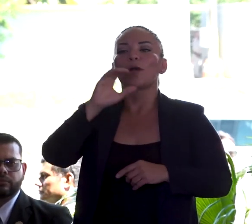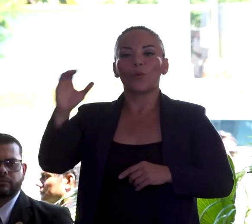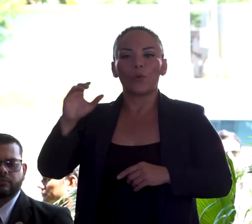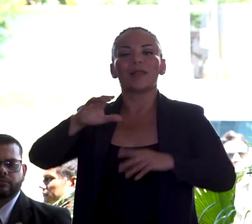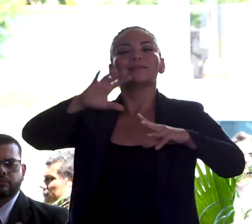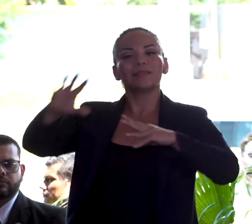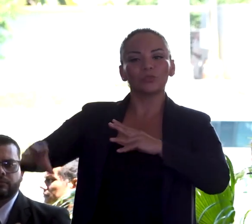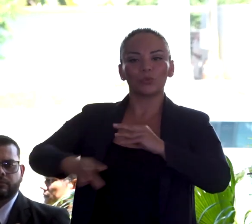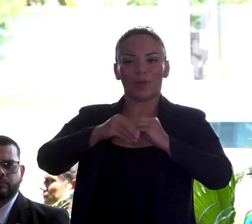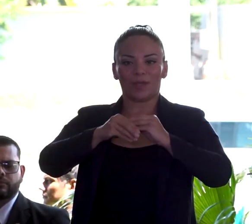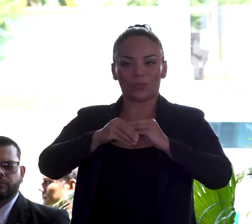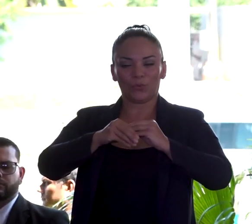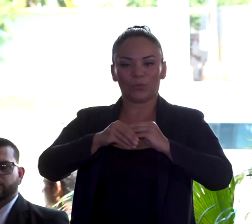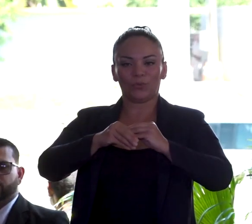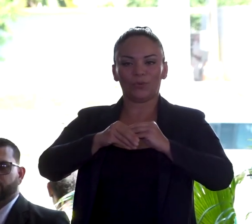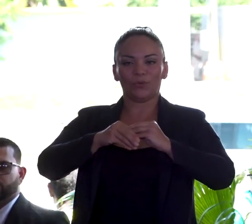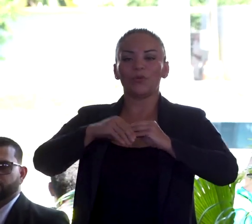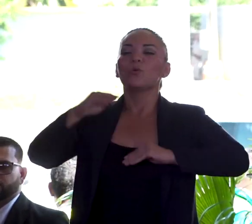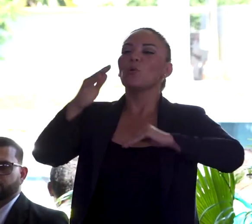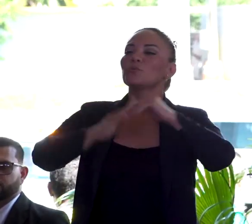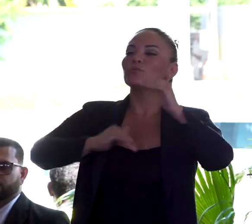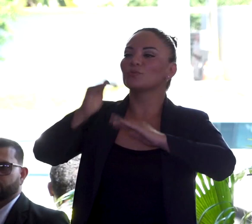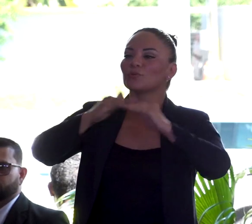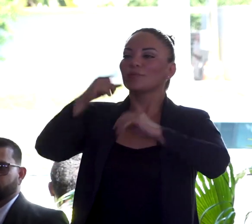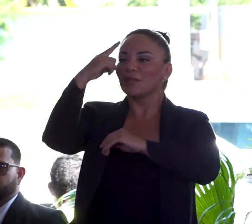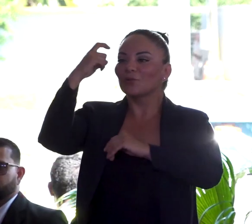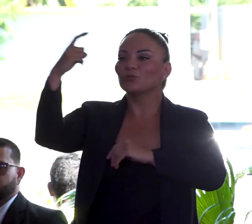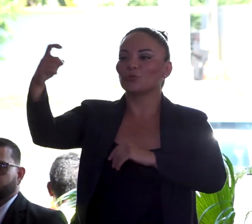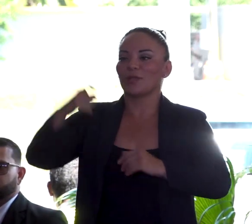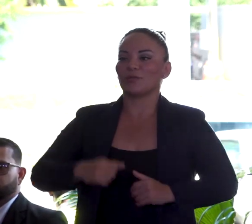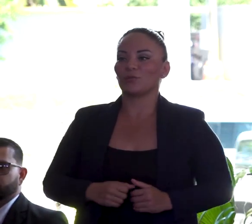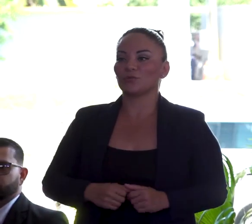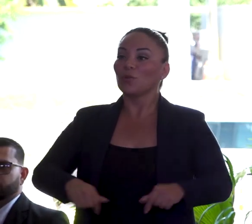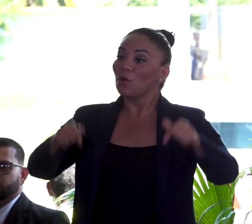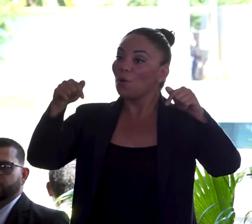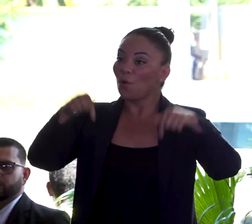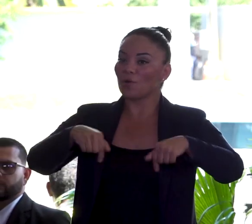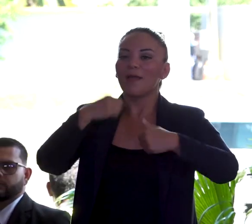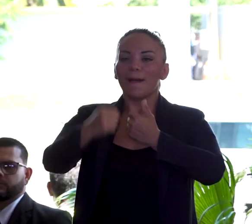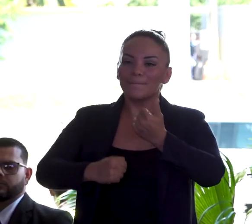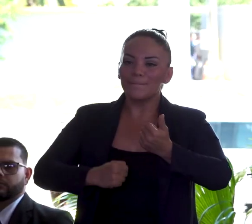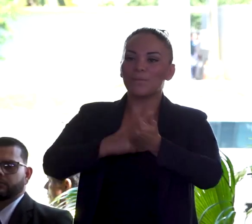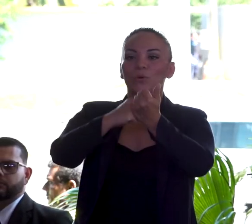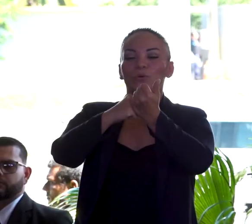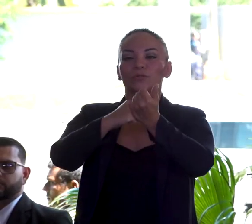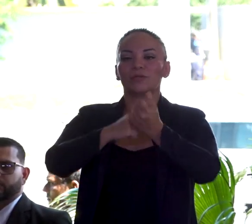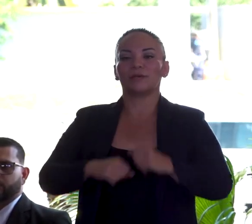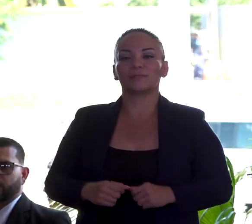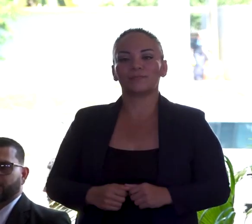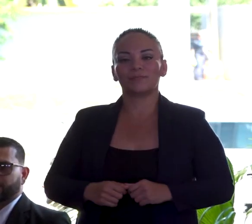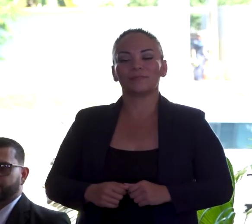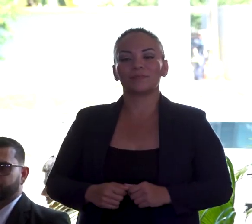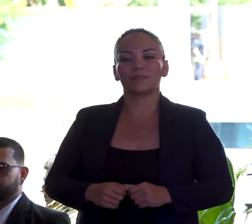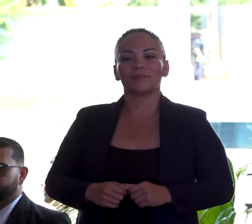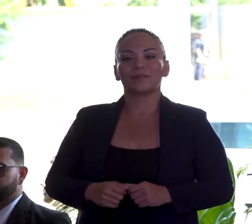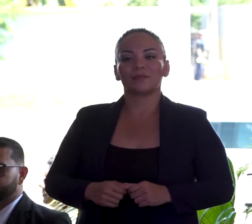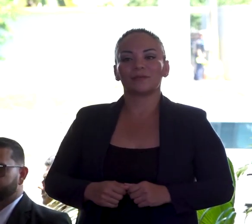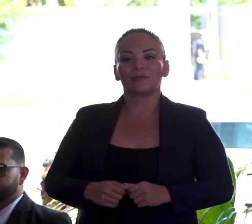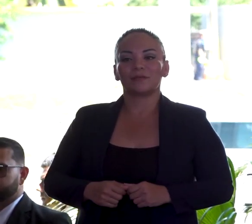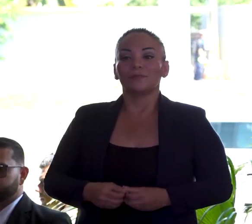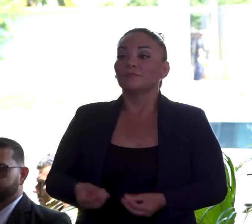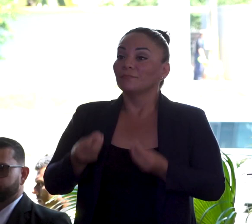sumado a la construcción de sus sueños y hoy apoya con una cantidad